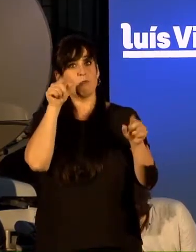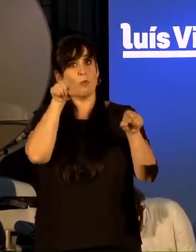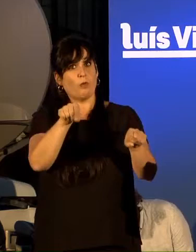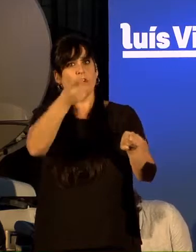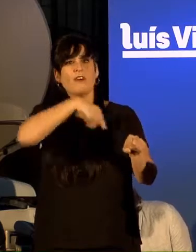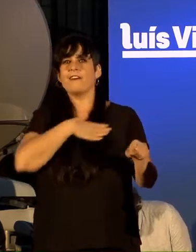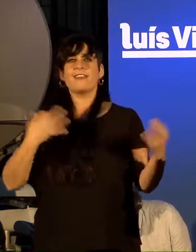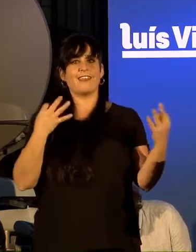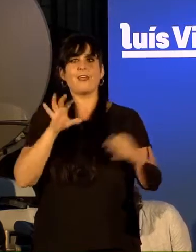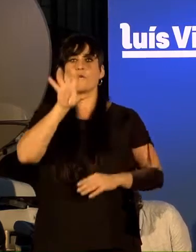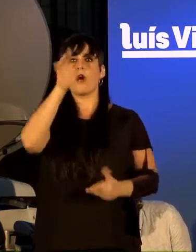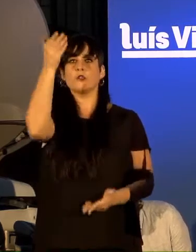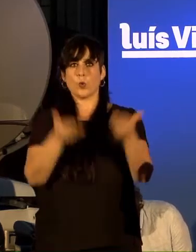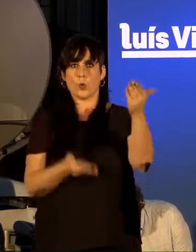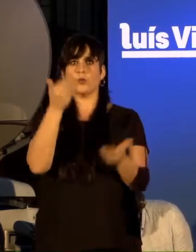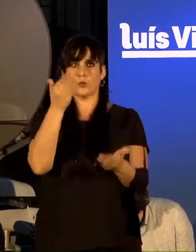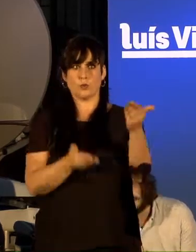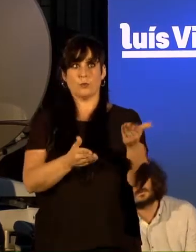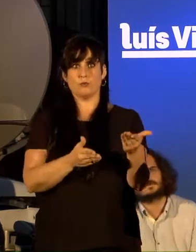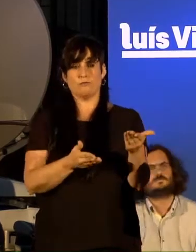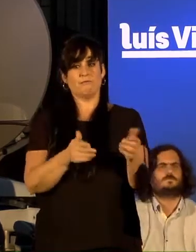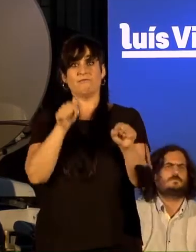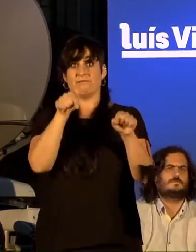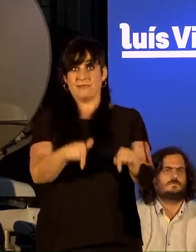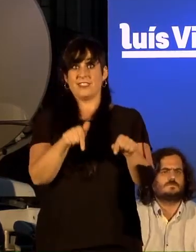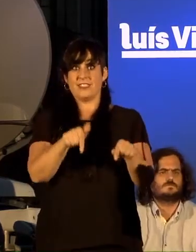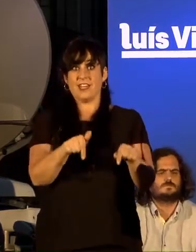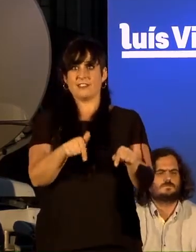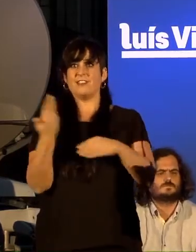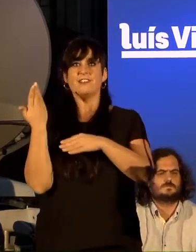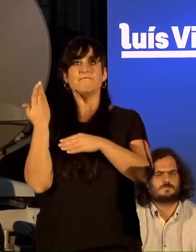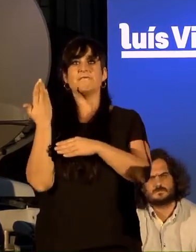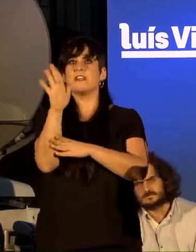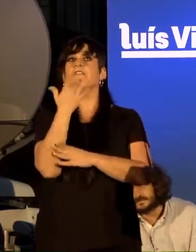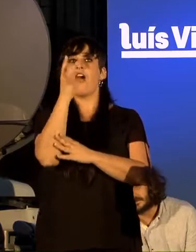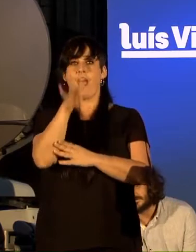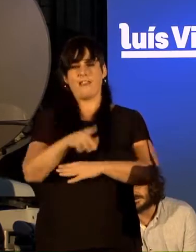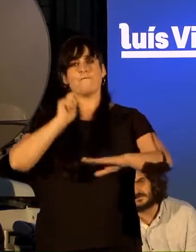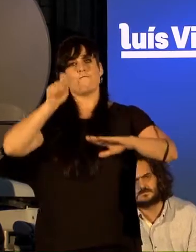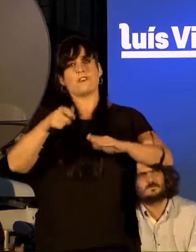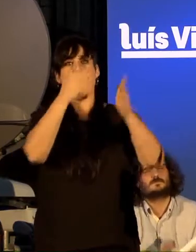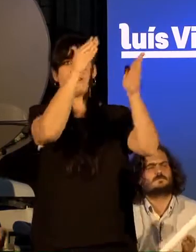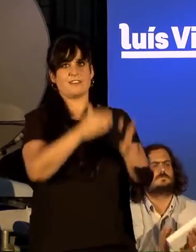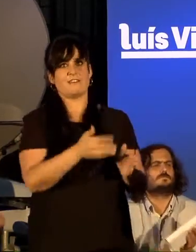nesta hora, nesta terra, neste país, agora mesmo, o representa en Marea, o representa a Luís Villares.